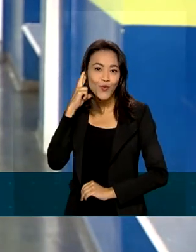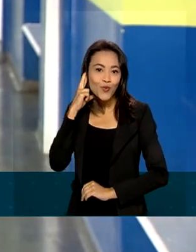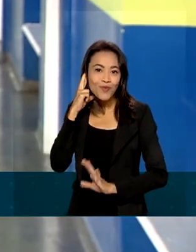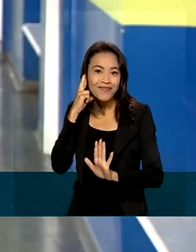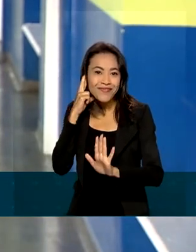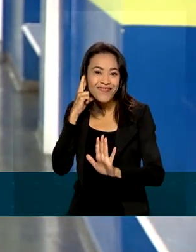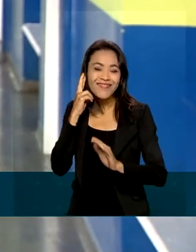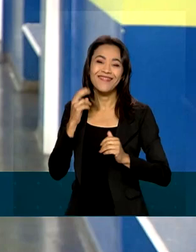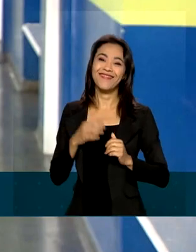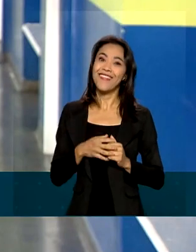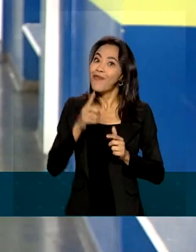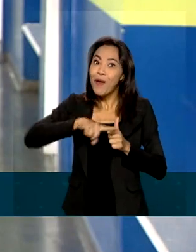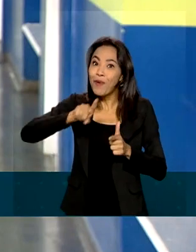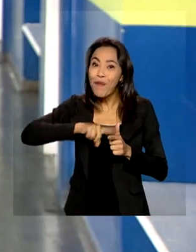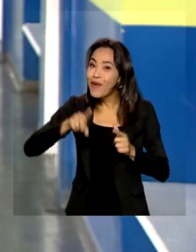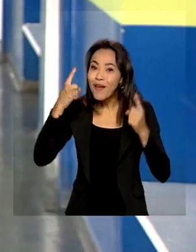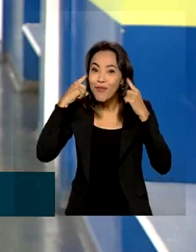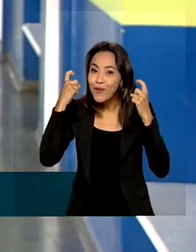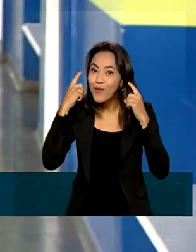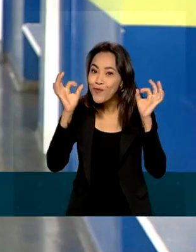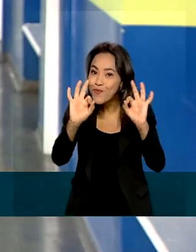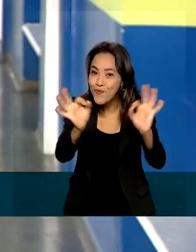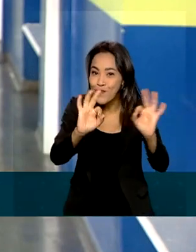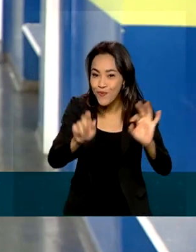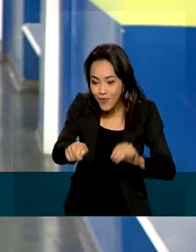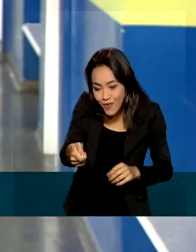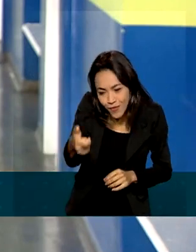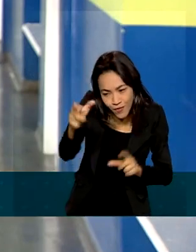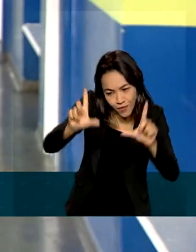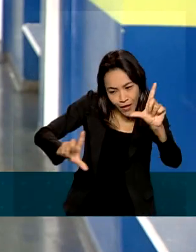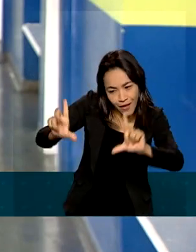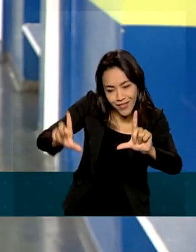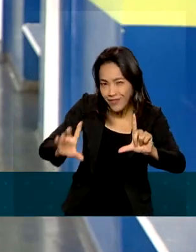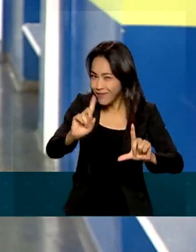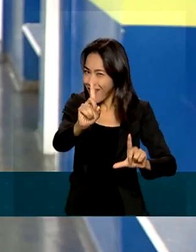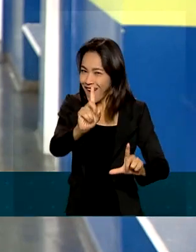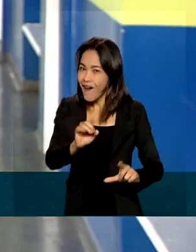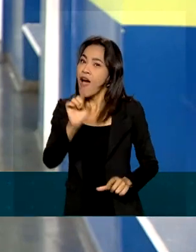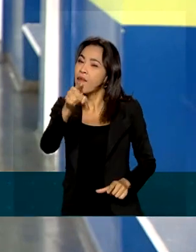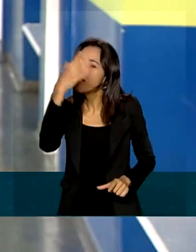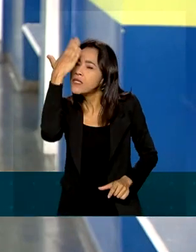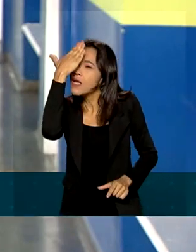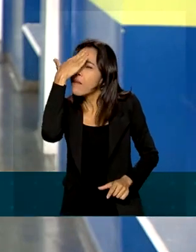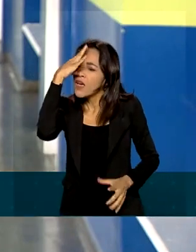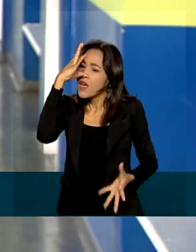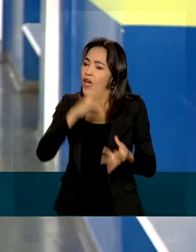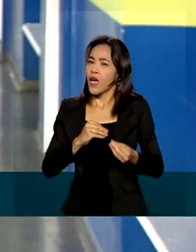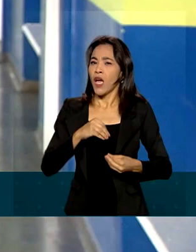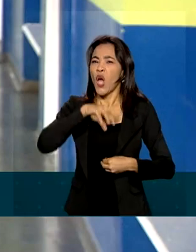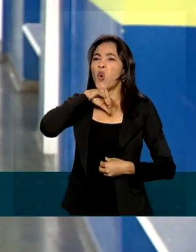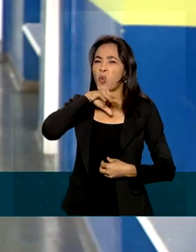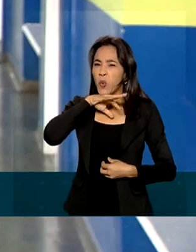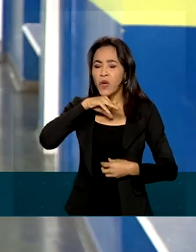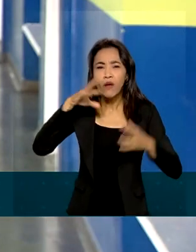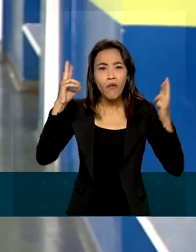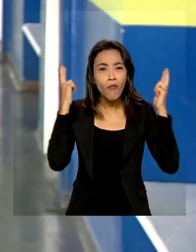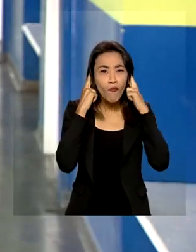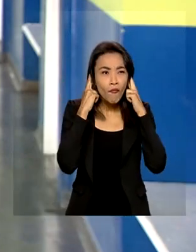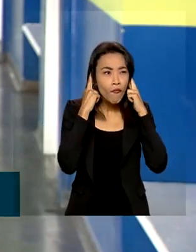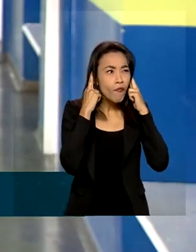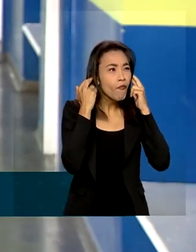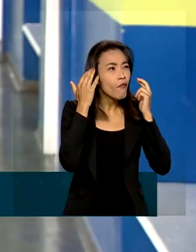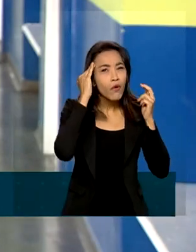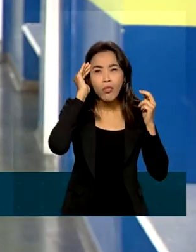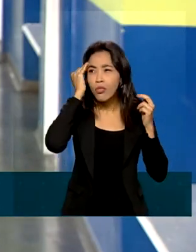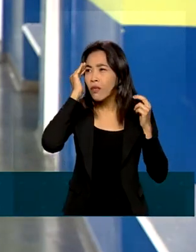Calma, não é problema no áudio da sua televisão, não. É só para você ter uma ideia do quanto é ruim ficar sem entender nada, sem